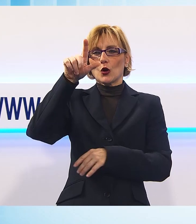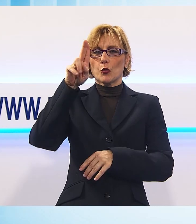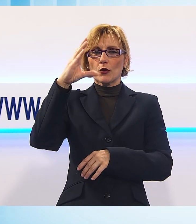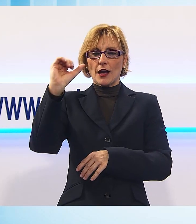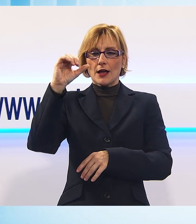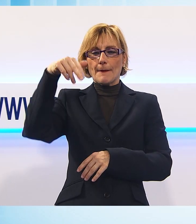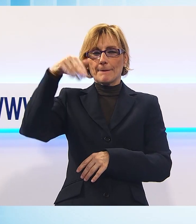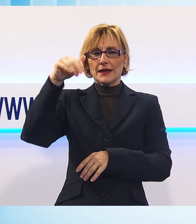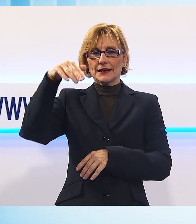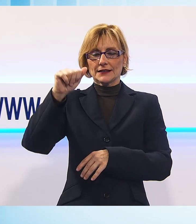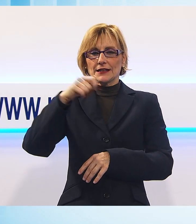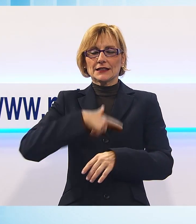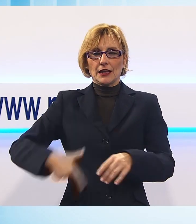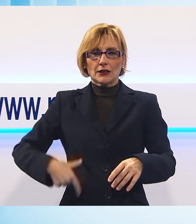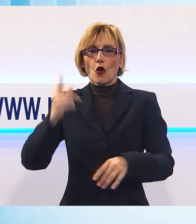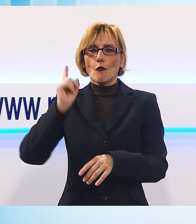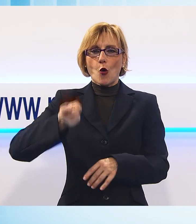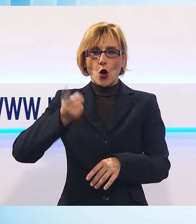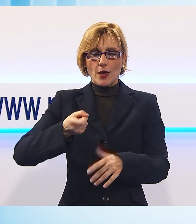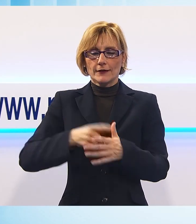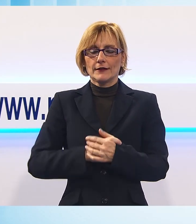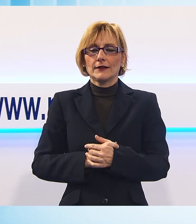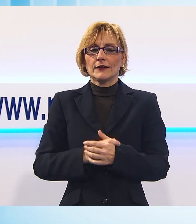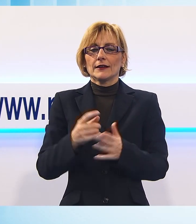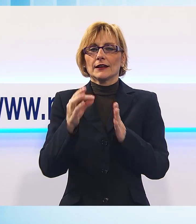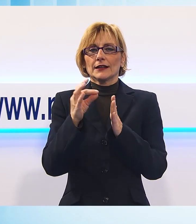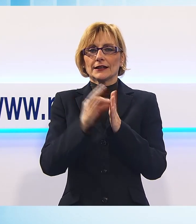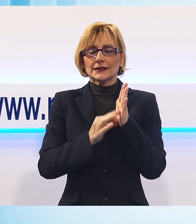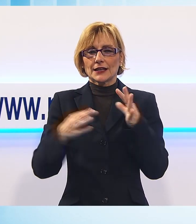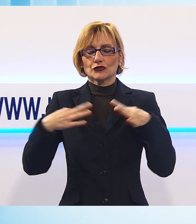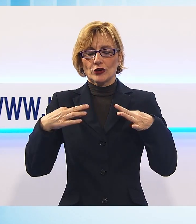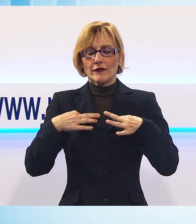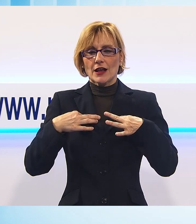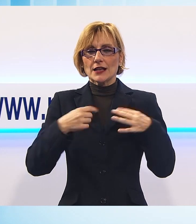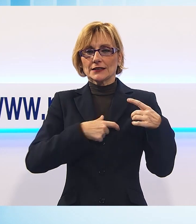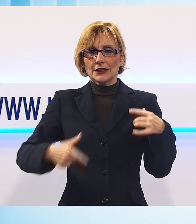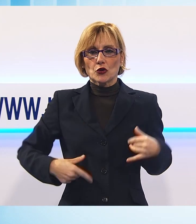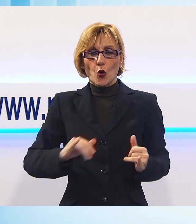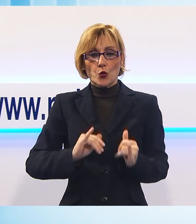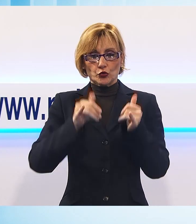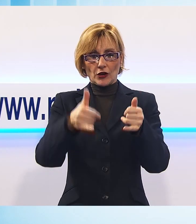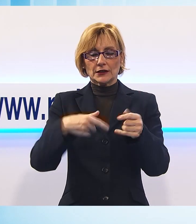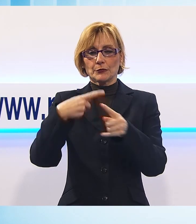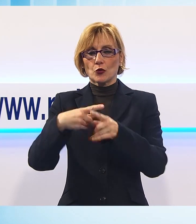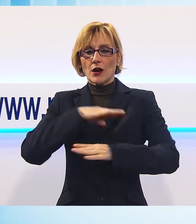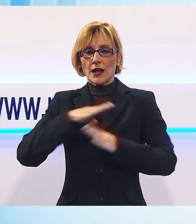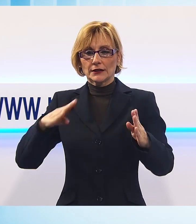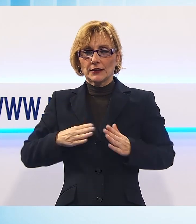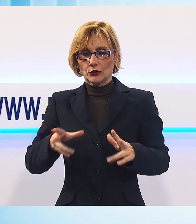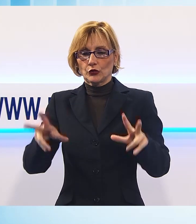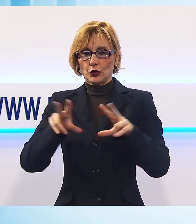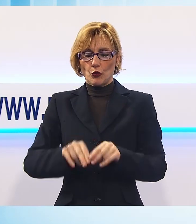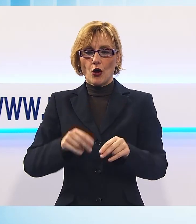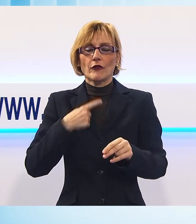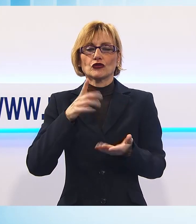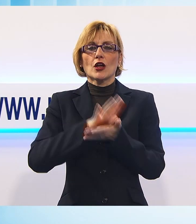E' questo il simbolo della prima lista civica del sindaco uscente e ricandidato, presentata in una conferenza stampa al Bar Vaniglia di